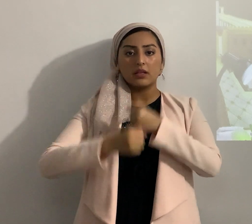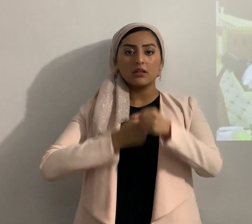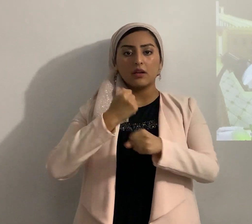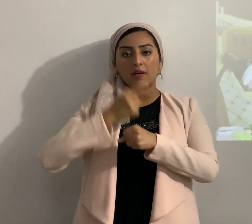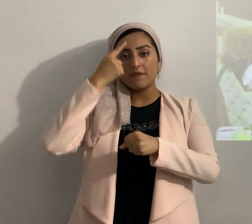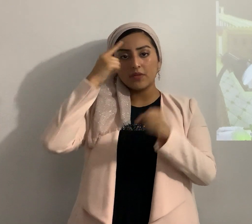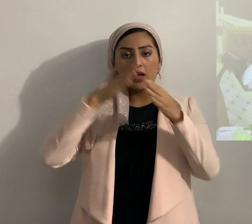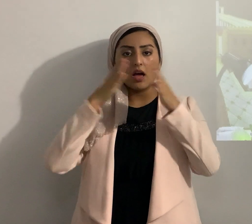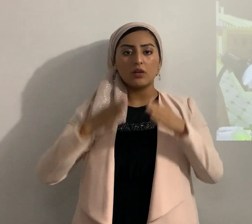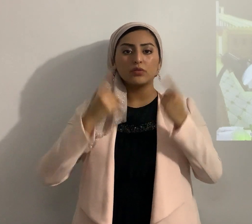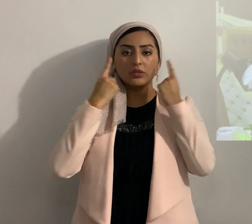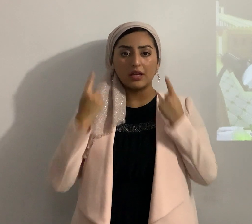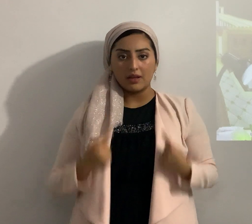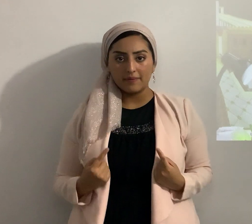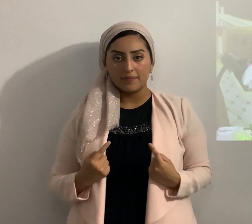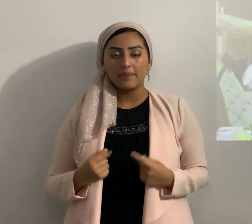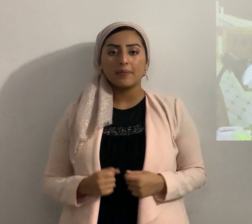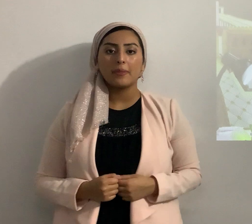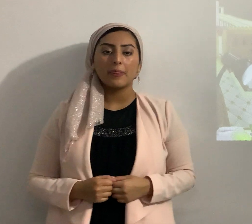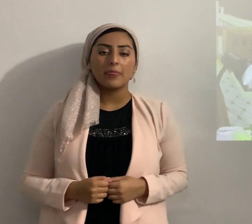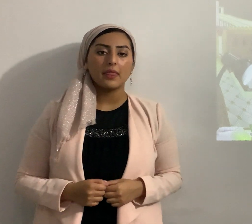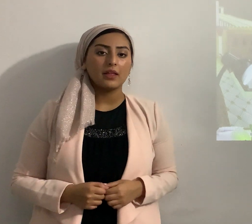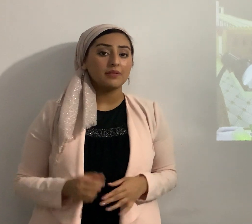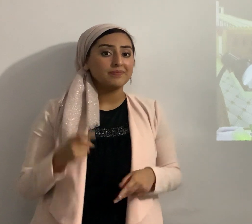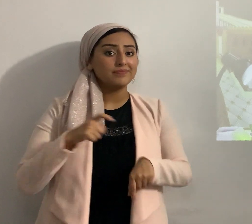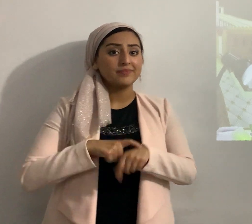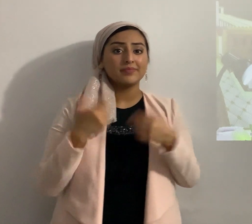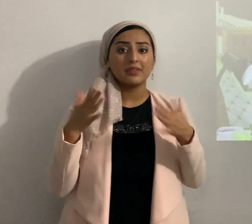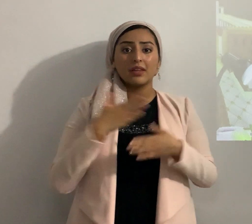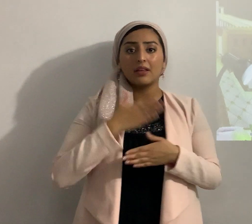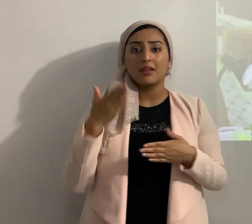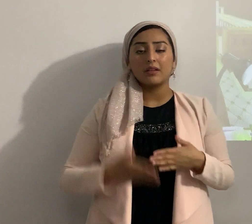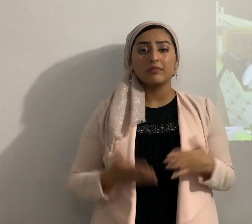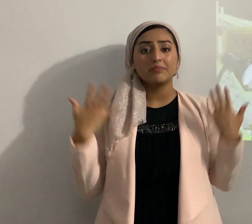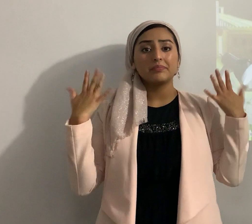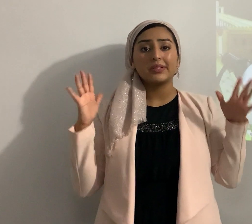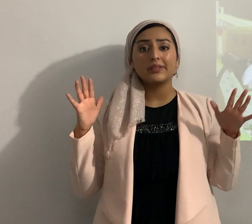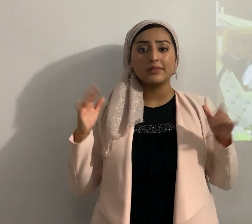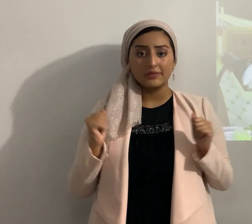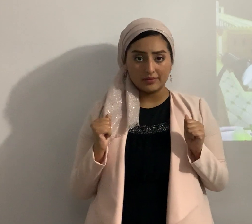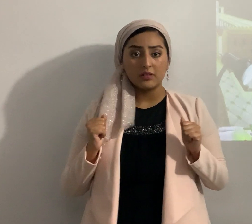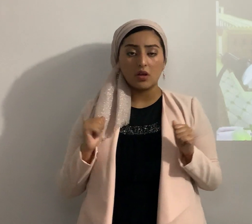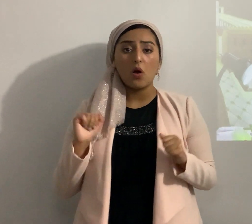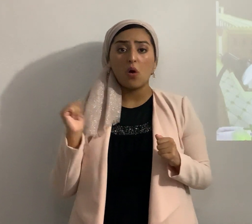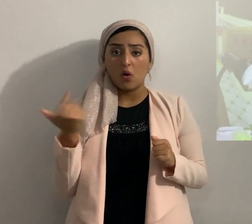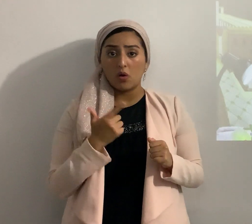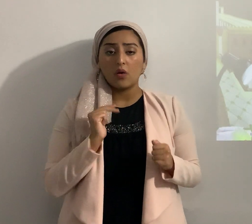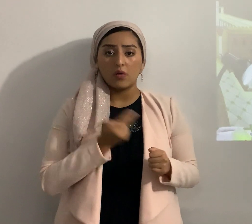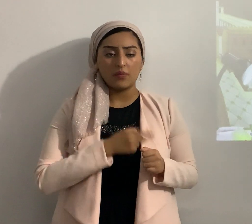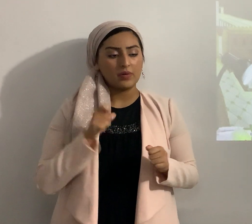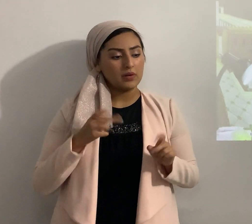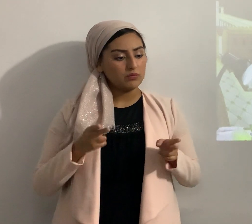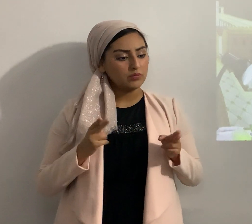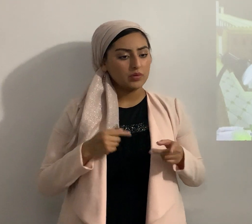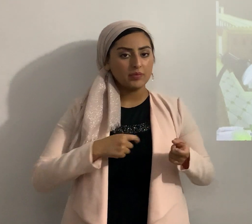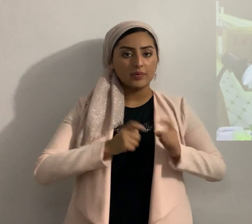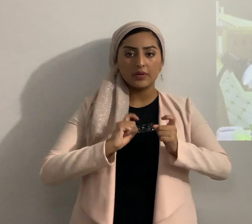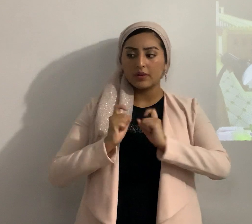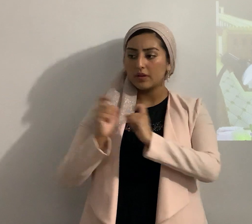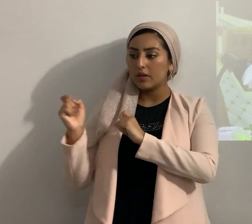de Judá no queda nada hermanos de tiempo entonces todos apurarnos a regalar memorias